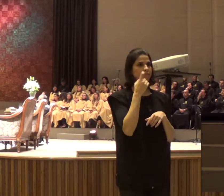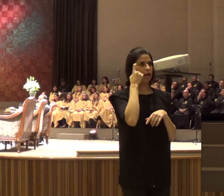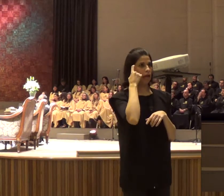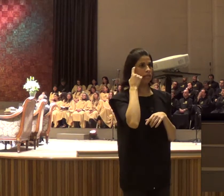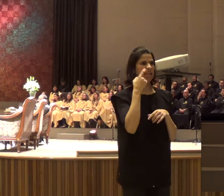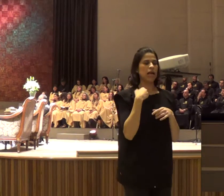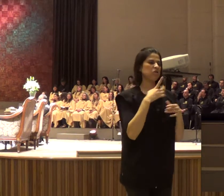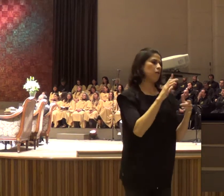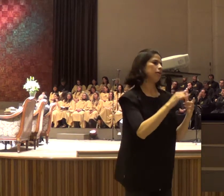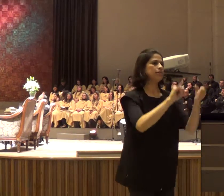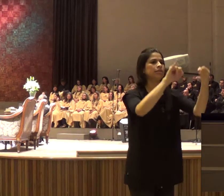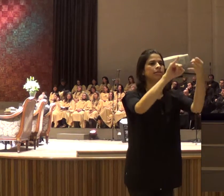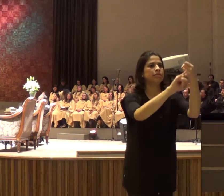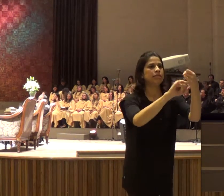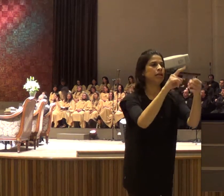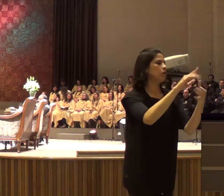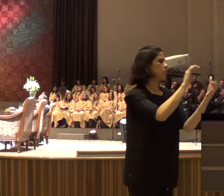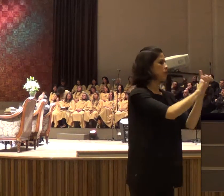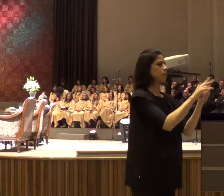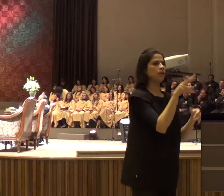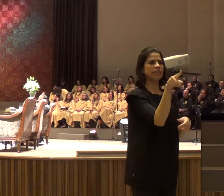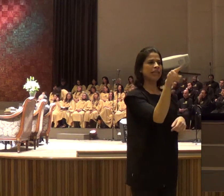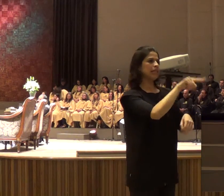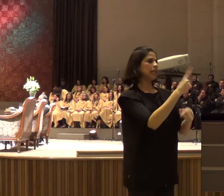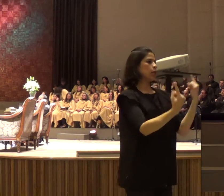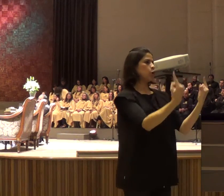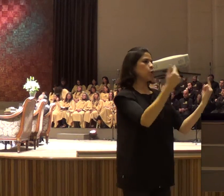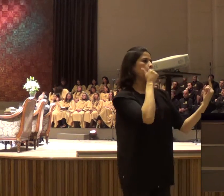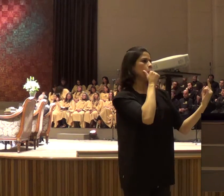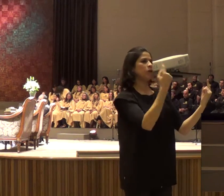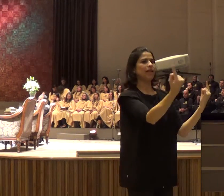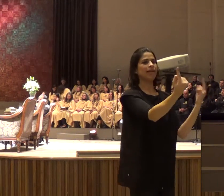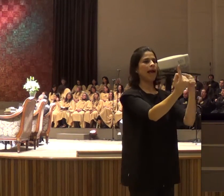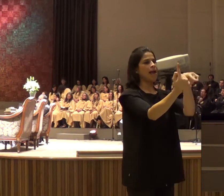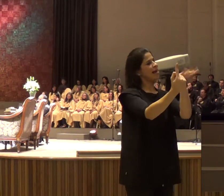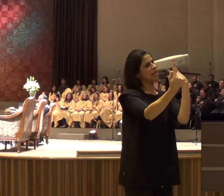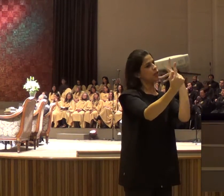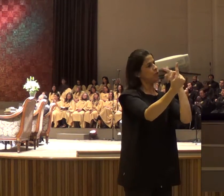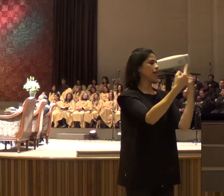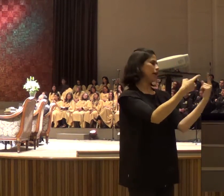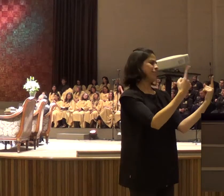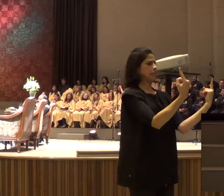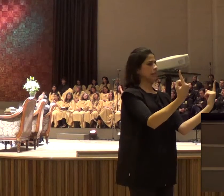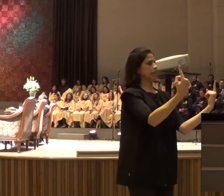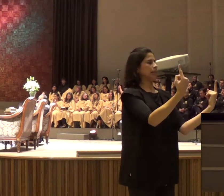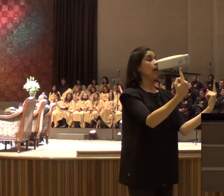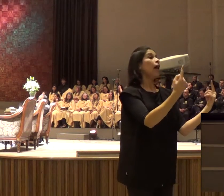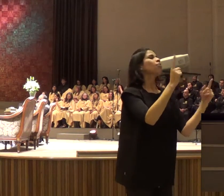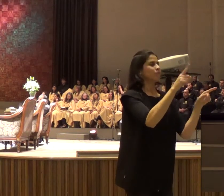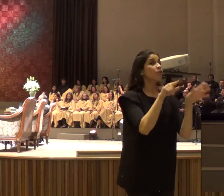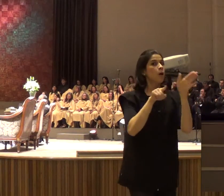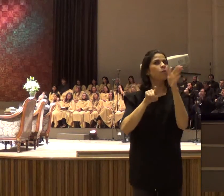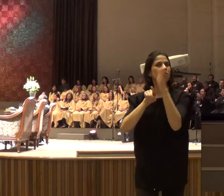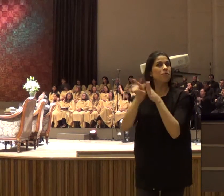com a amante, ou fico com a minha esposa? E ele veio conversar comigo, porque ele queria saber a vontade de Deus,